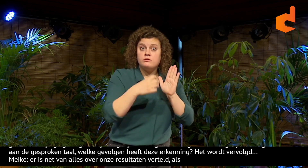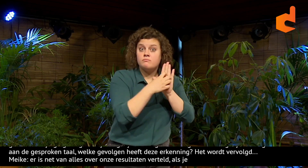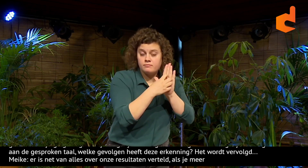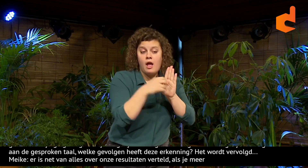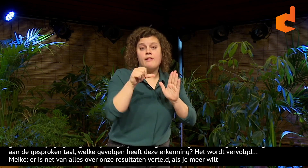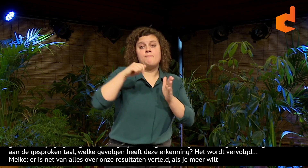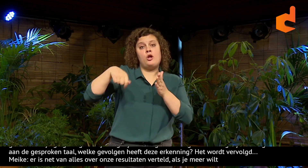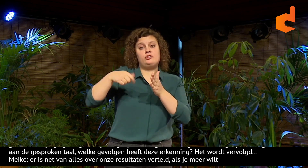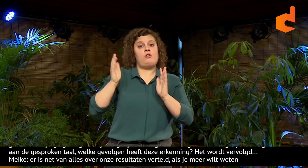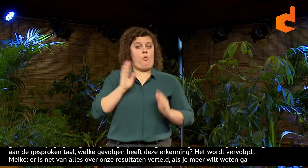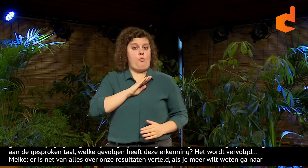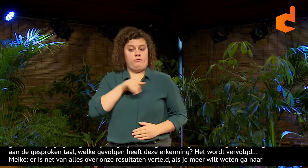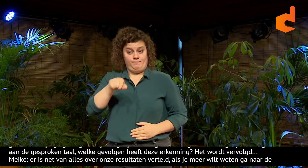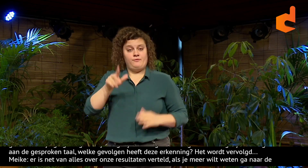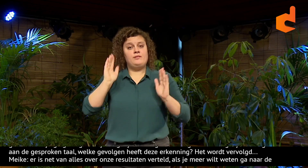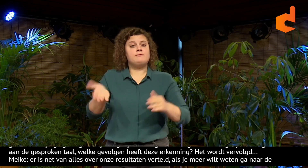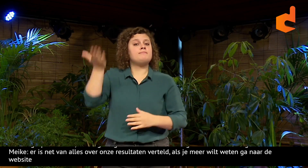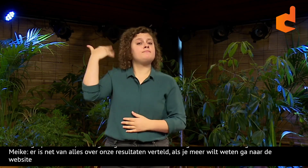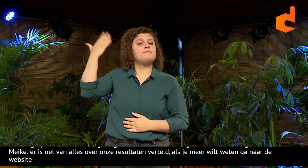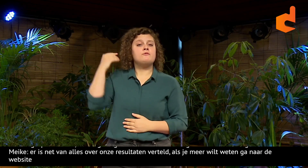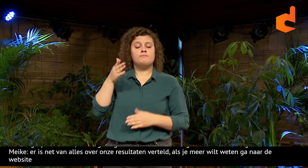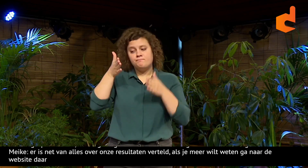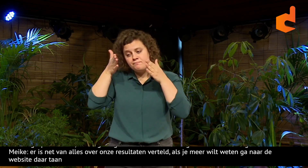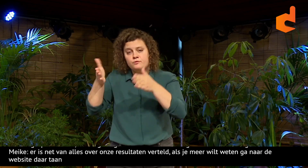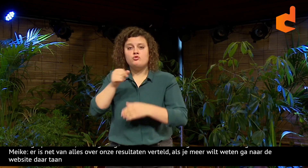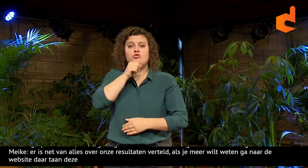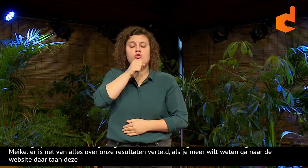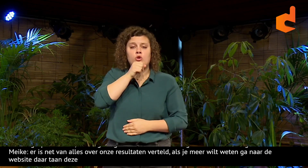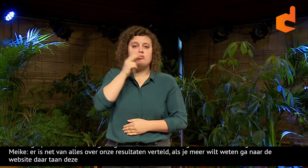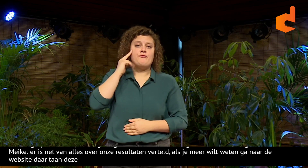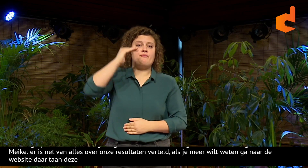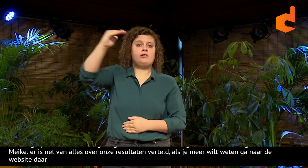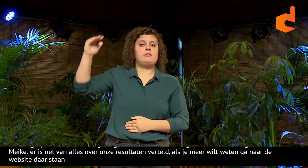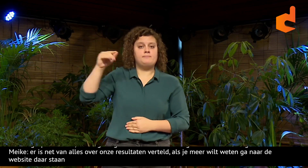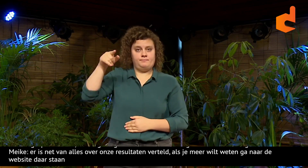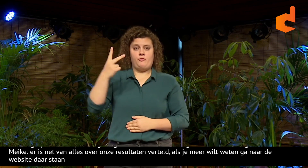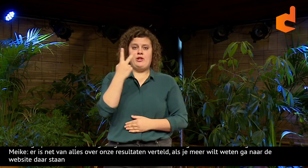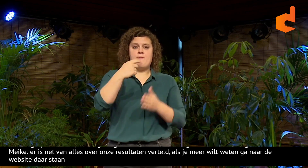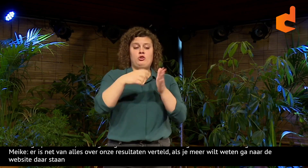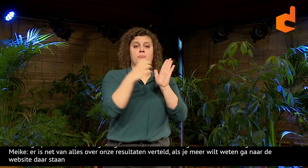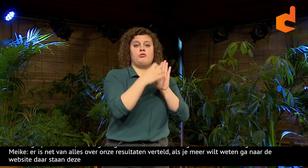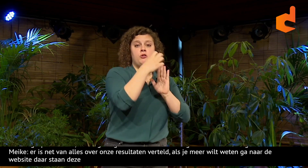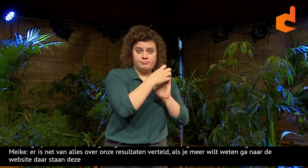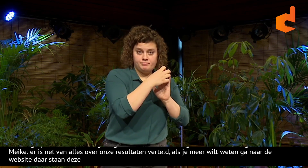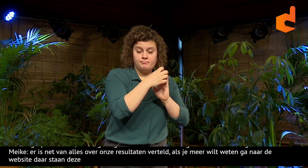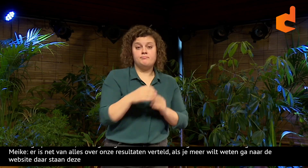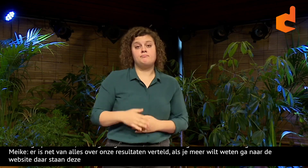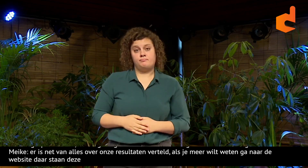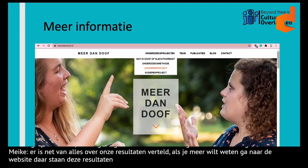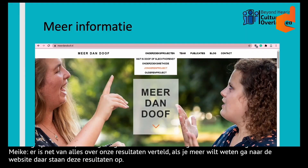een eerder onderzoek wat afgerond is over dove ouderen. Beide onderzoeken zijn terug te vinden op de website.